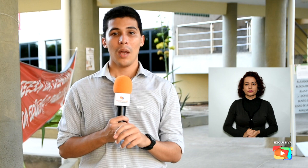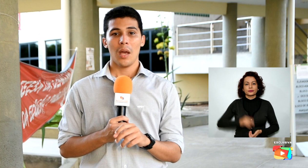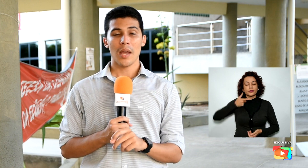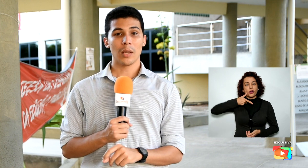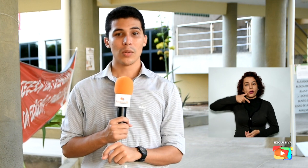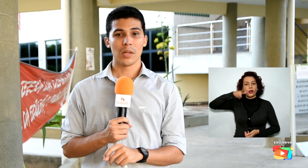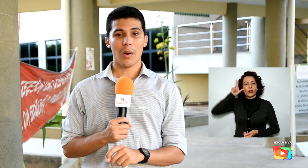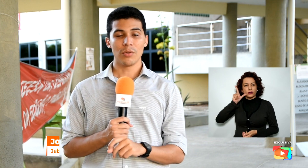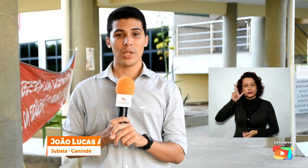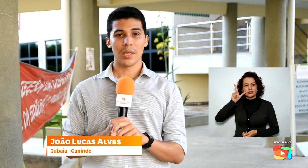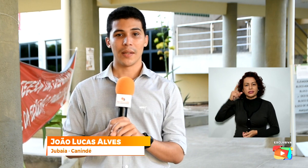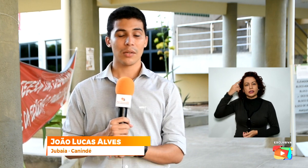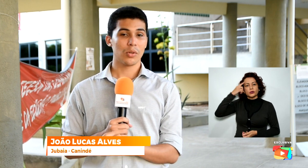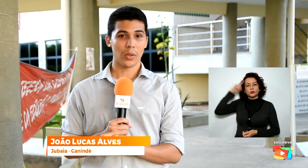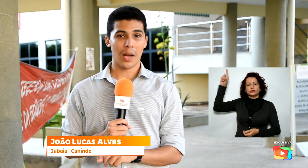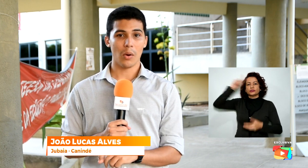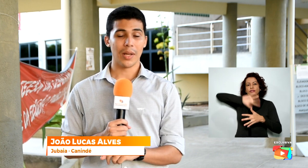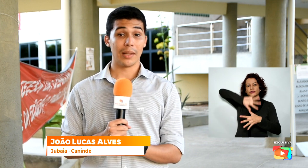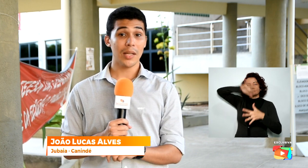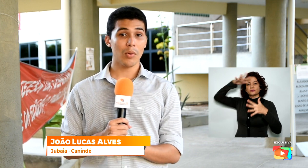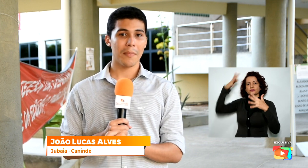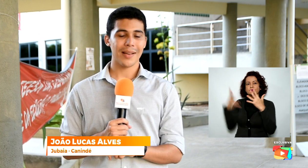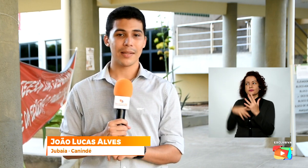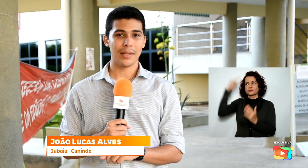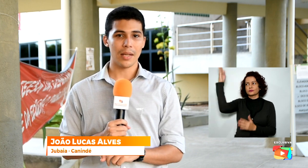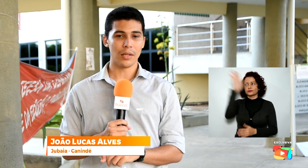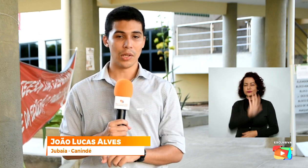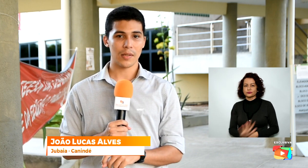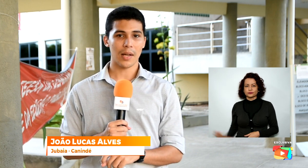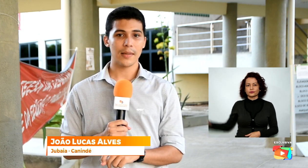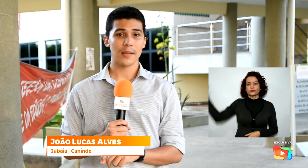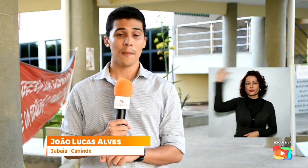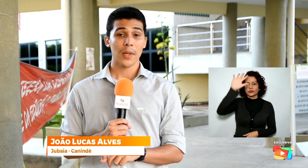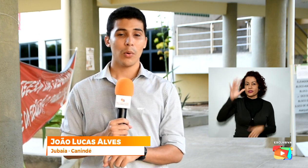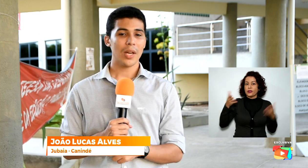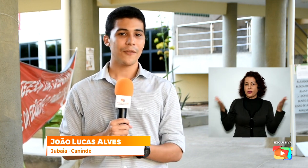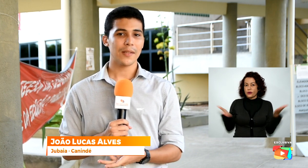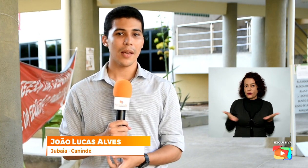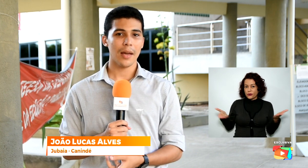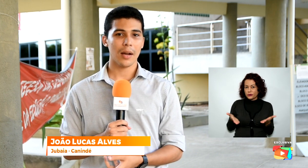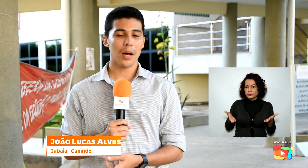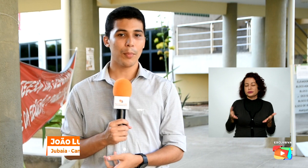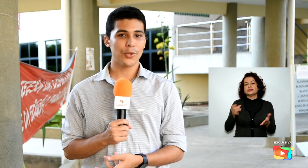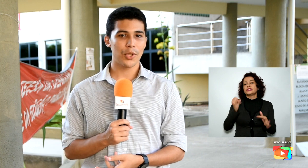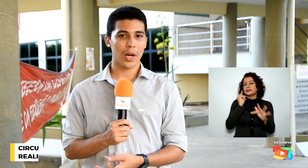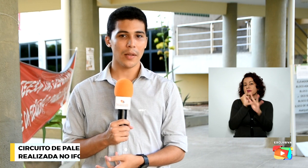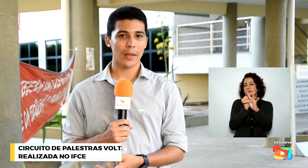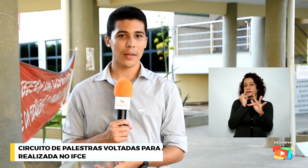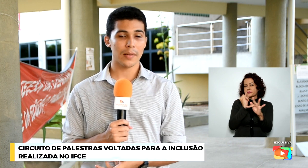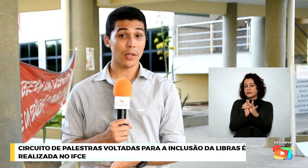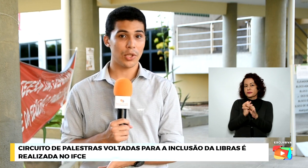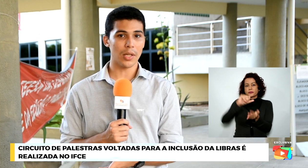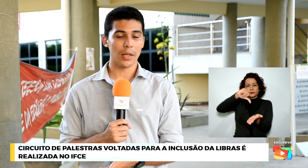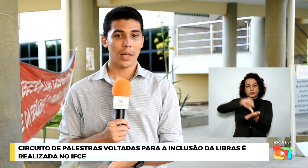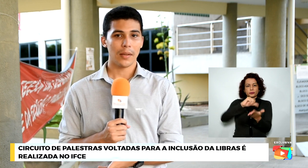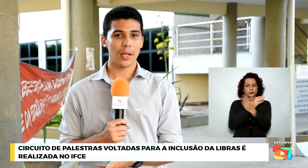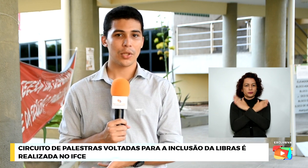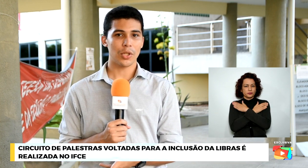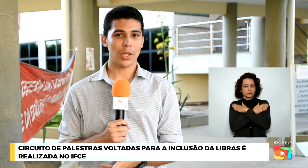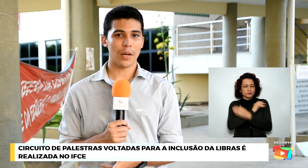Em alusão ao Dia Nacional da Língua Brasileira de Sinais, o IFCE Campus de Canindé cedia, neste dia